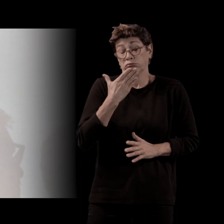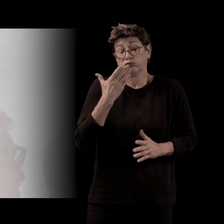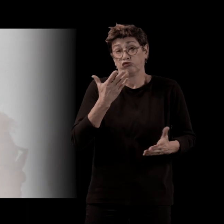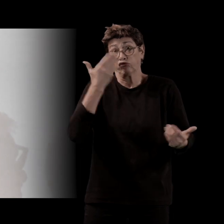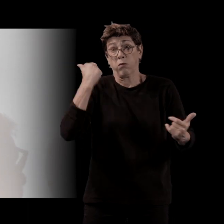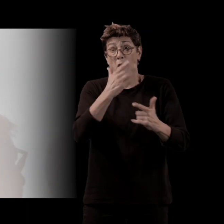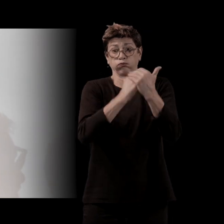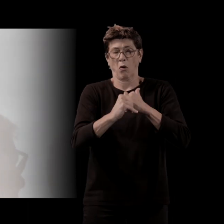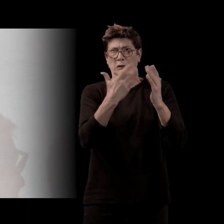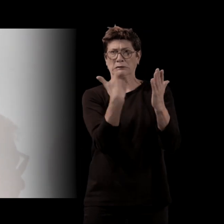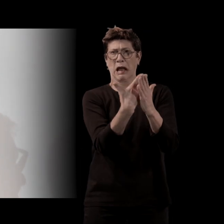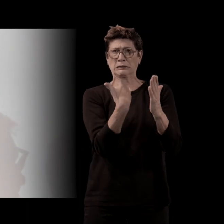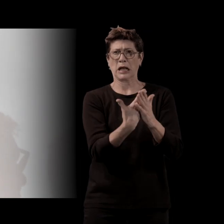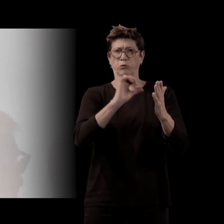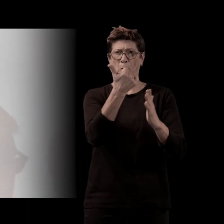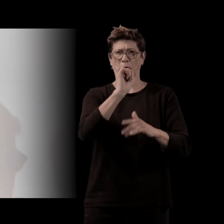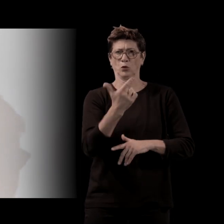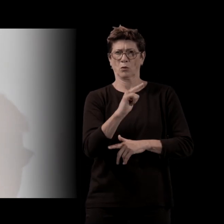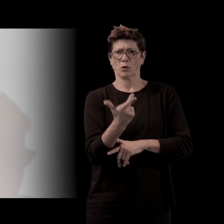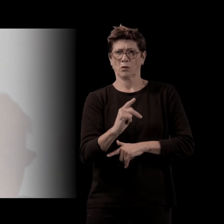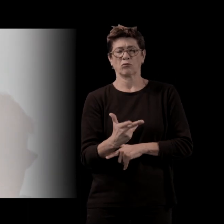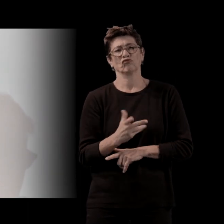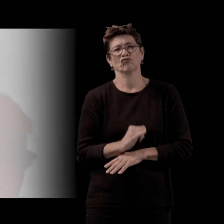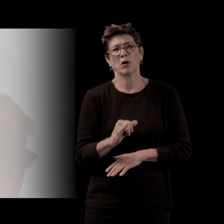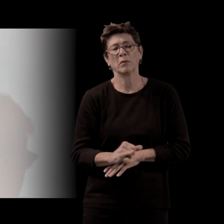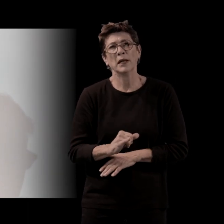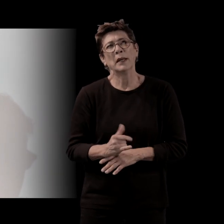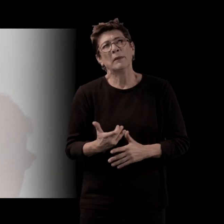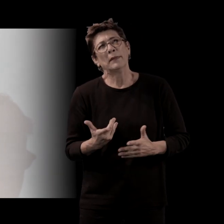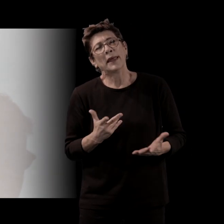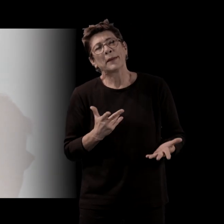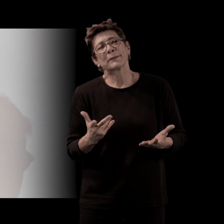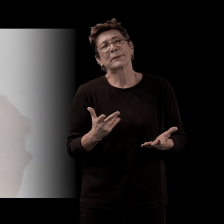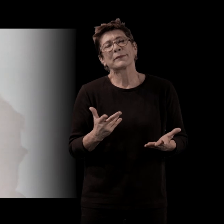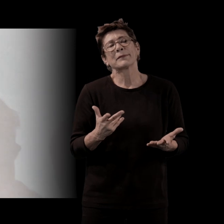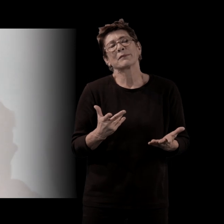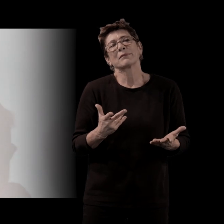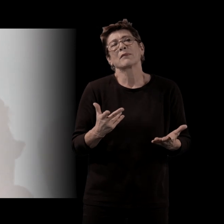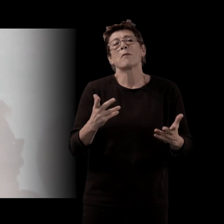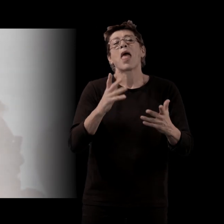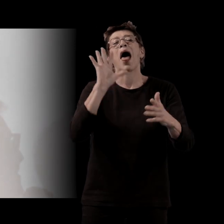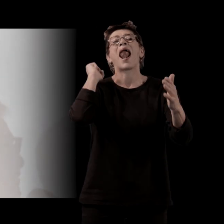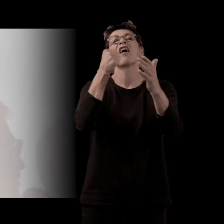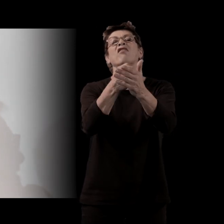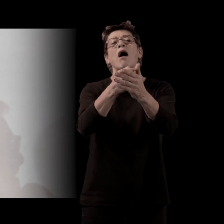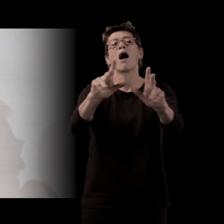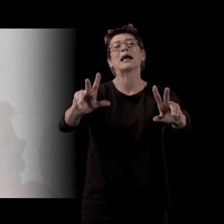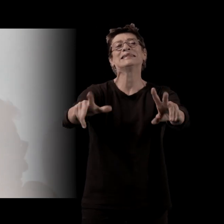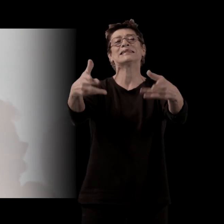planification du récit très détaillée, mais si vous voulez la grande scène finale, l'acmé, le climax, comme on dit au